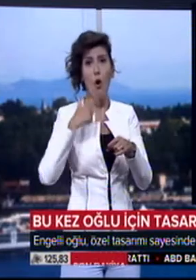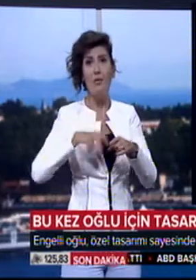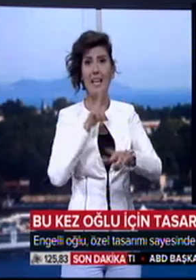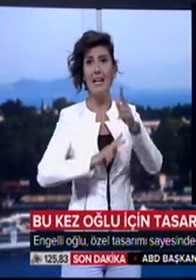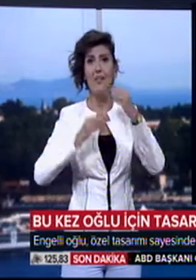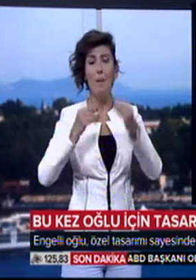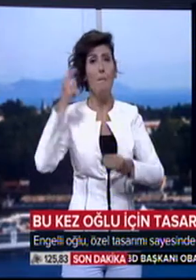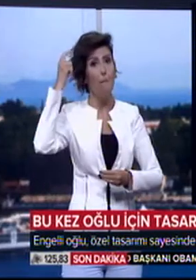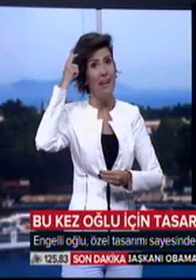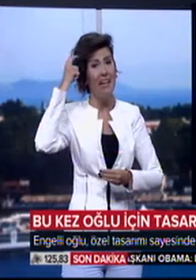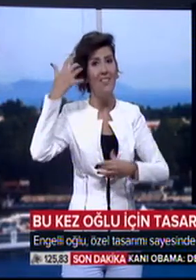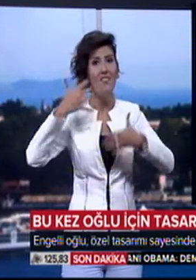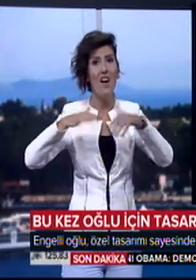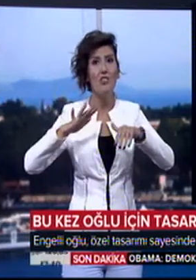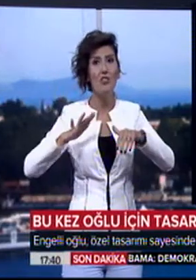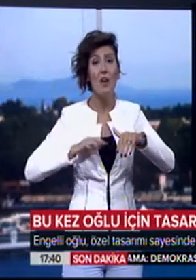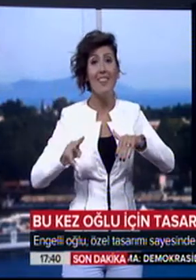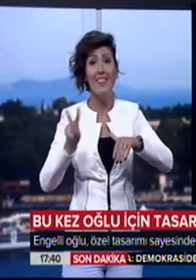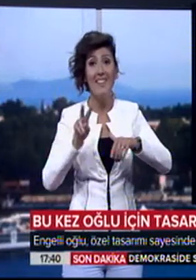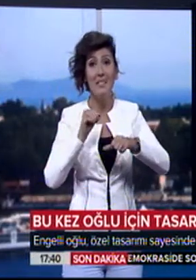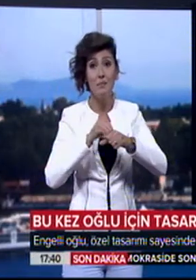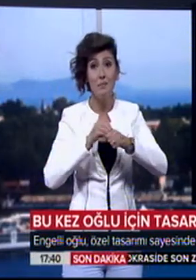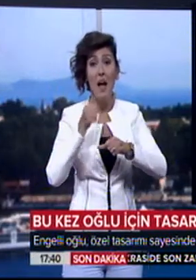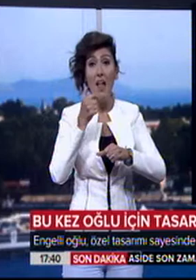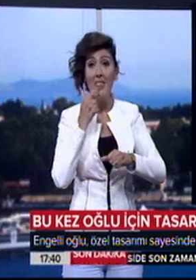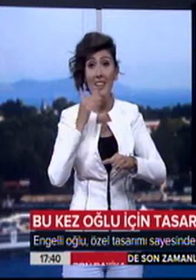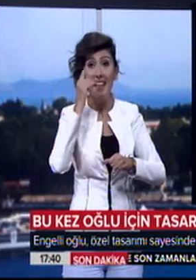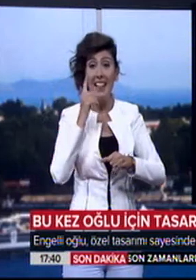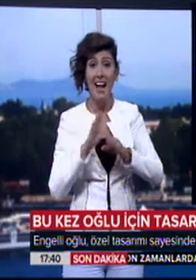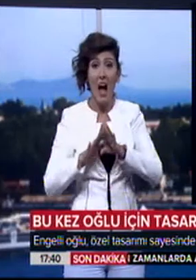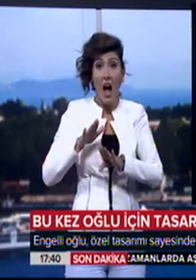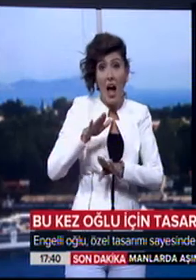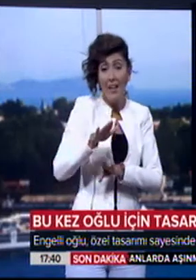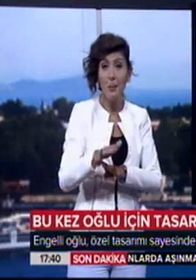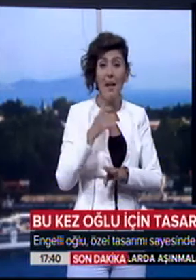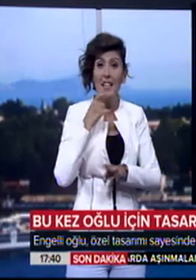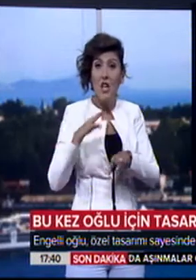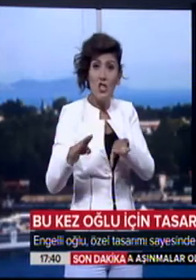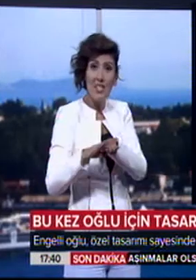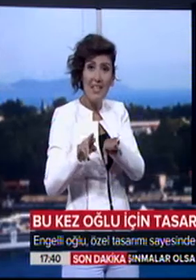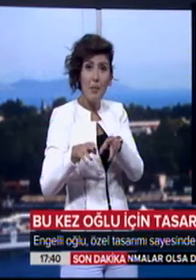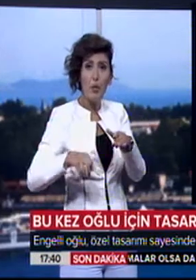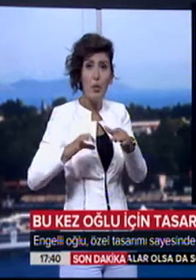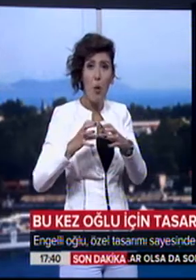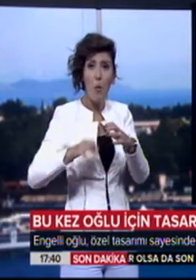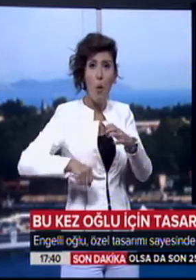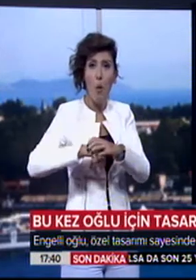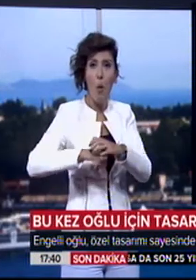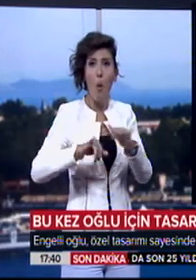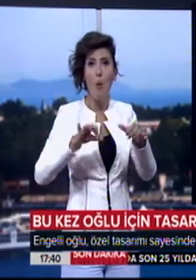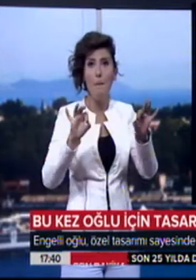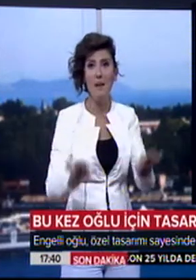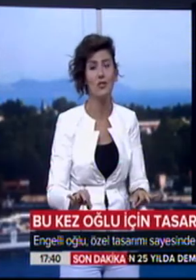Beyin felçli oğlu bu tasarım sayesinde 6 yaşında ilk adımlarını attı, yaşıtları gibi top oynamaya başladı.